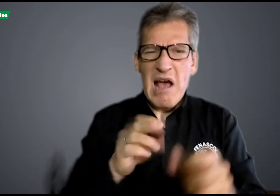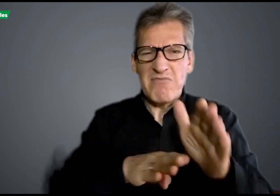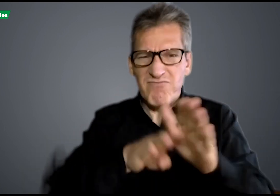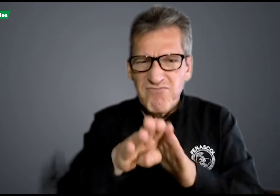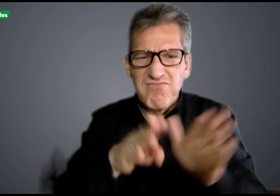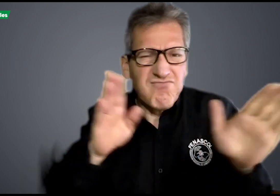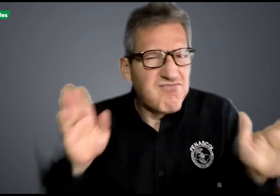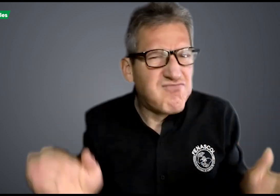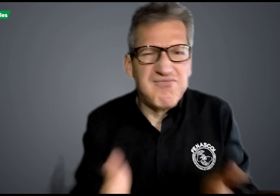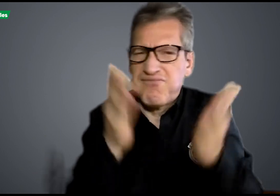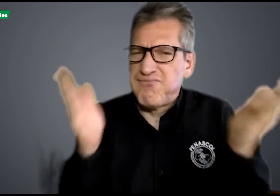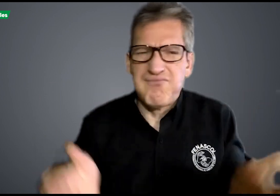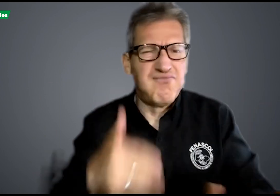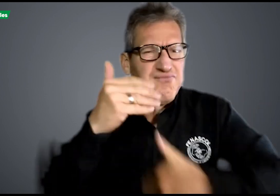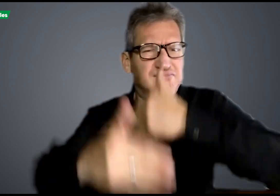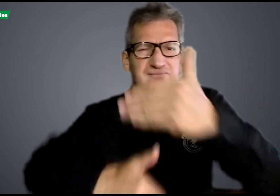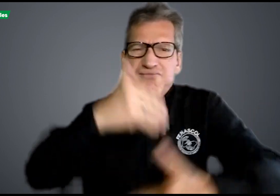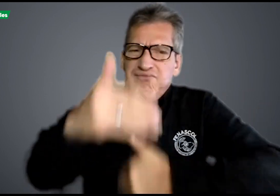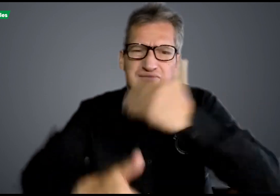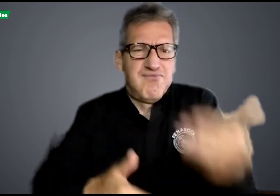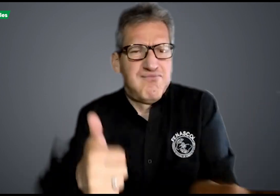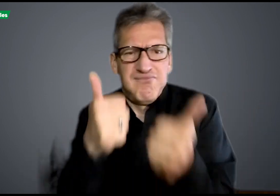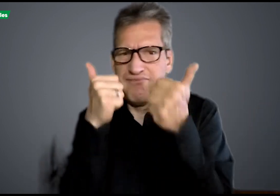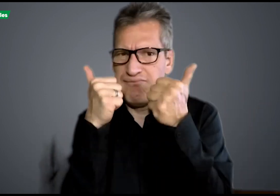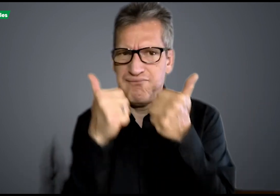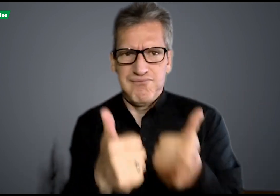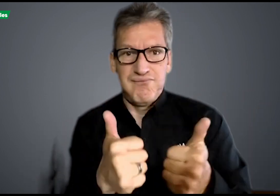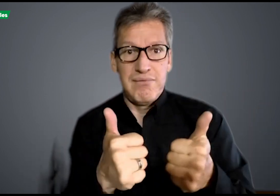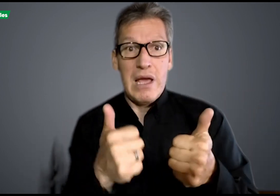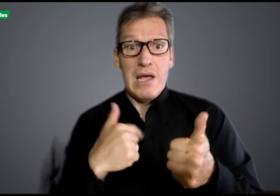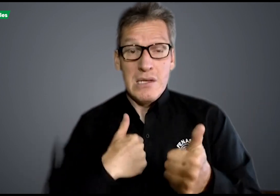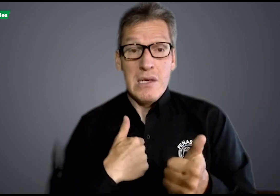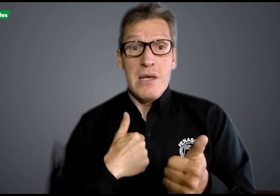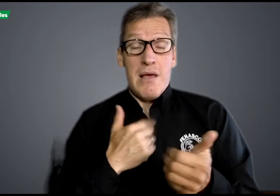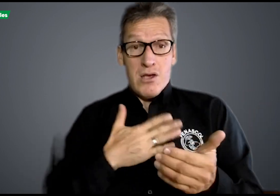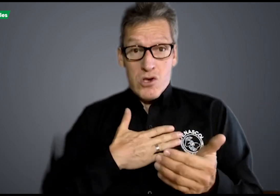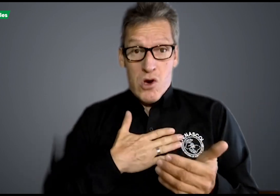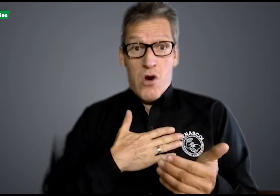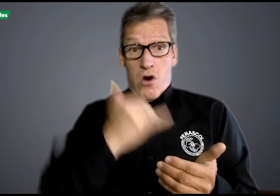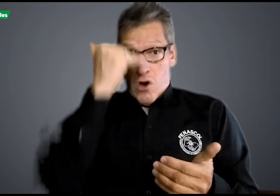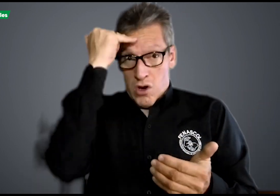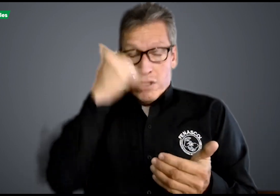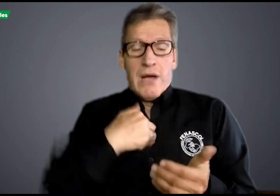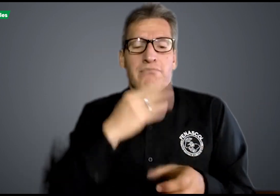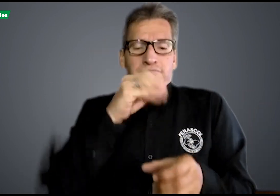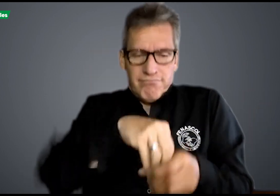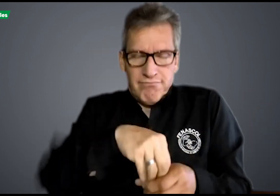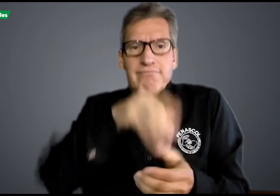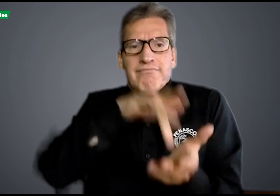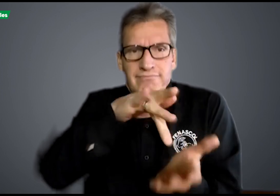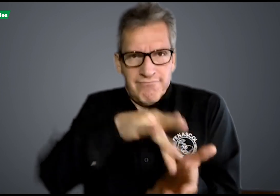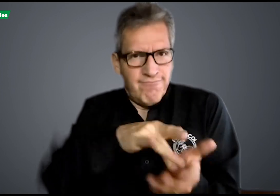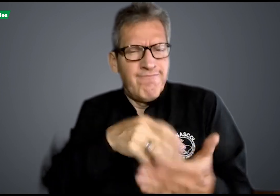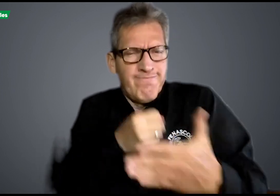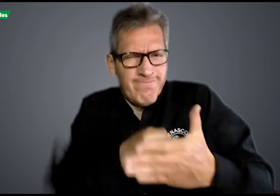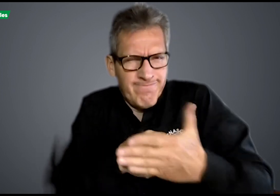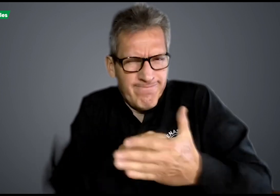realice, involucren también la lengua de señas colombiana, en los trabajos de investigación, y en todas las actividades que ellos hagan,